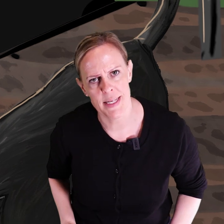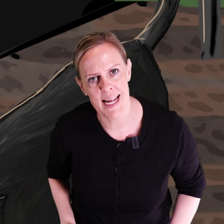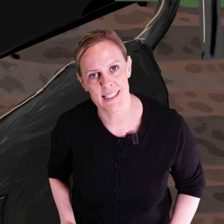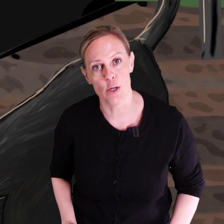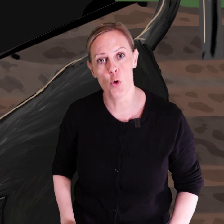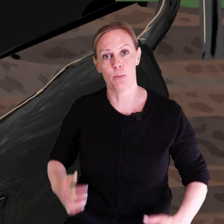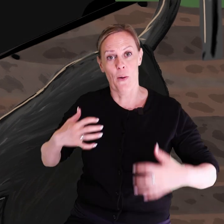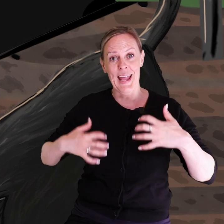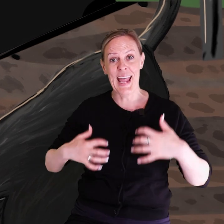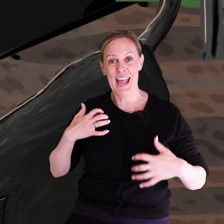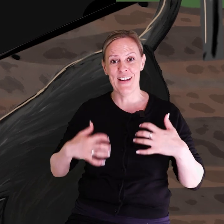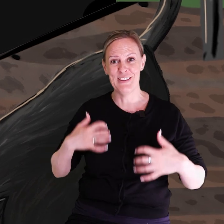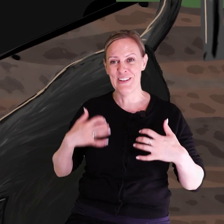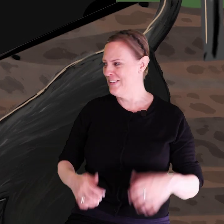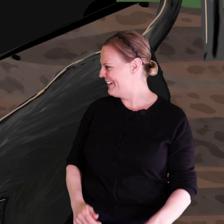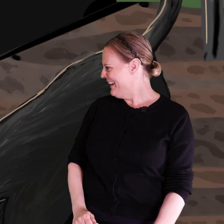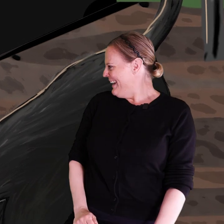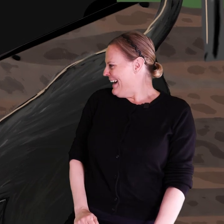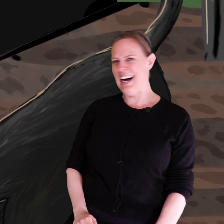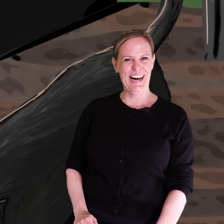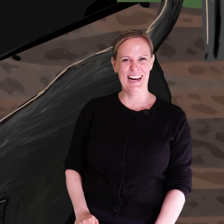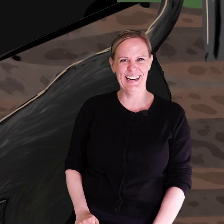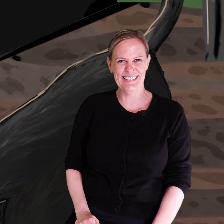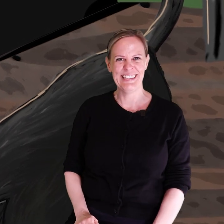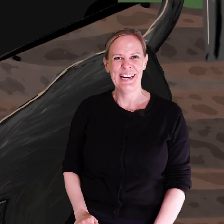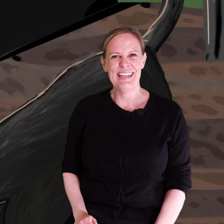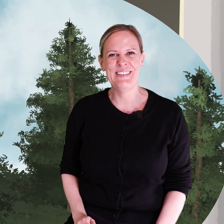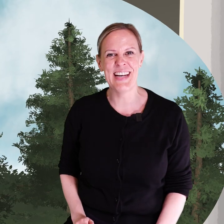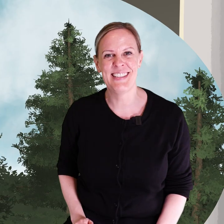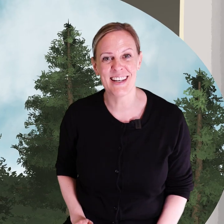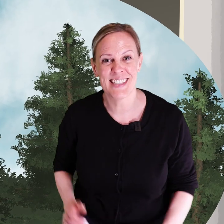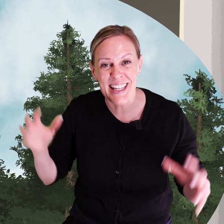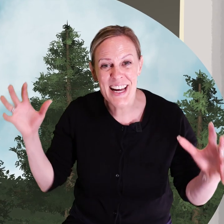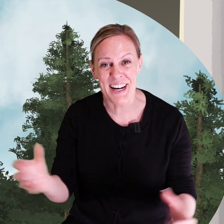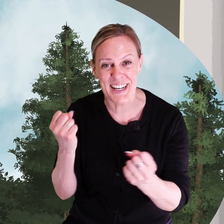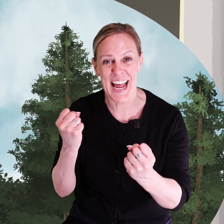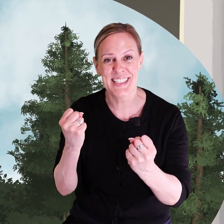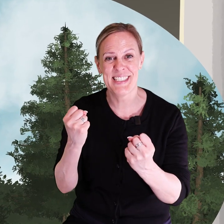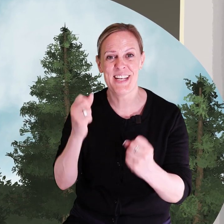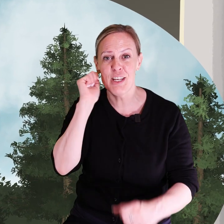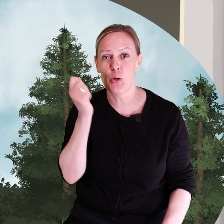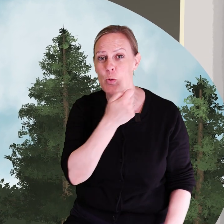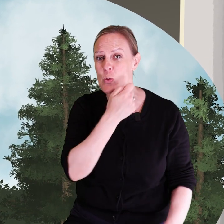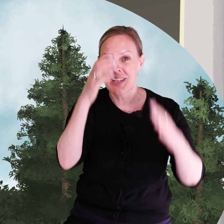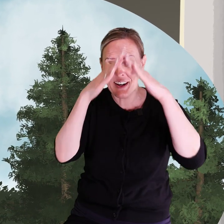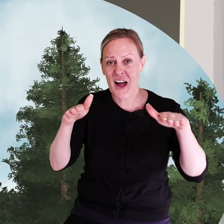bege sig ut på äventyr. Ha, nu är det dags att rädda julgranarna.